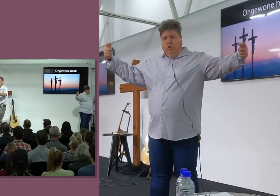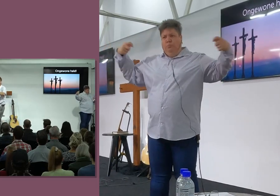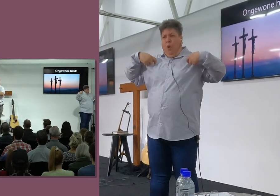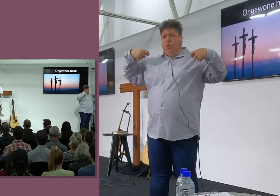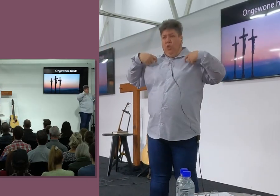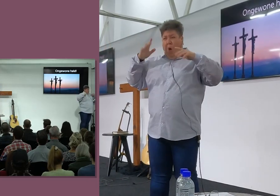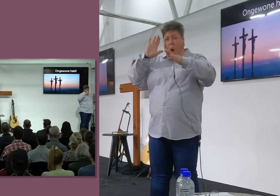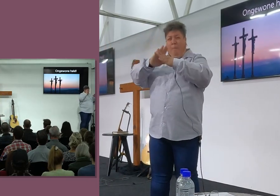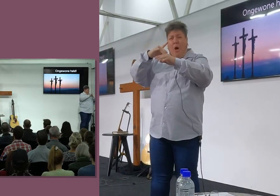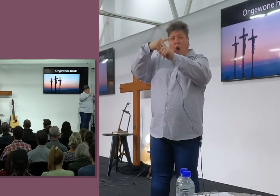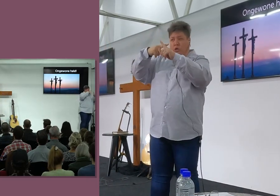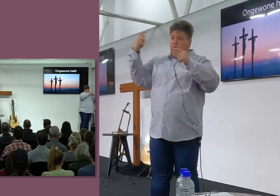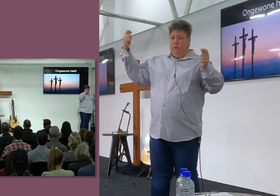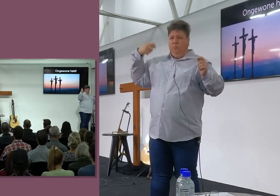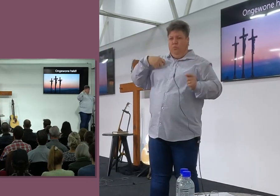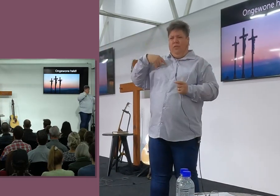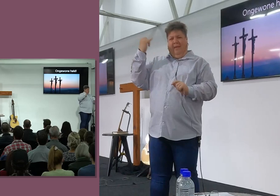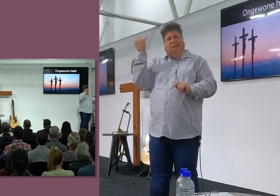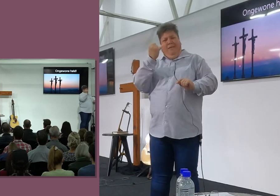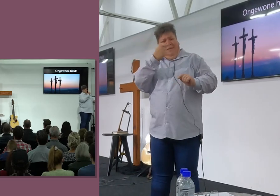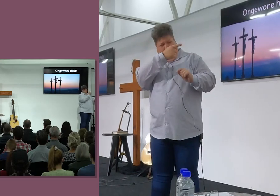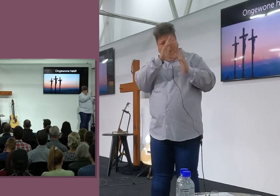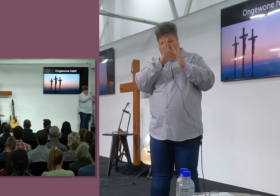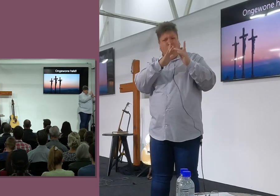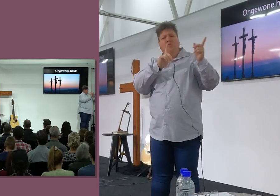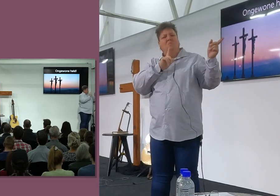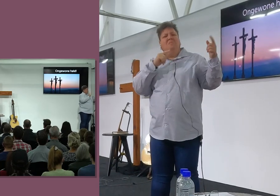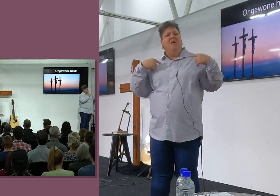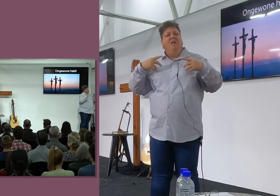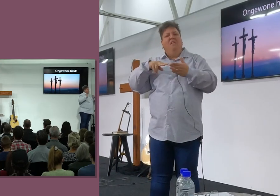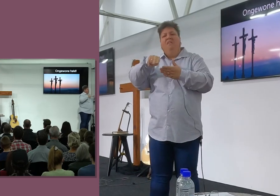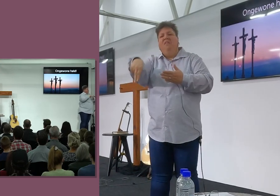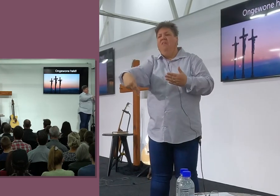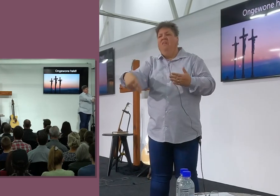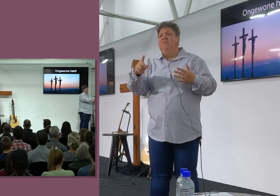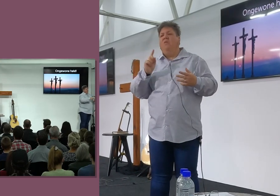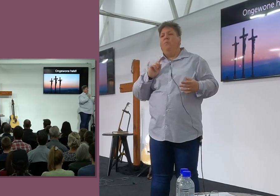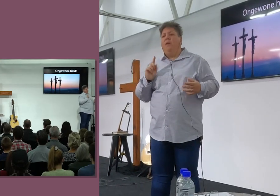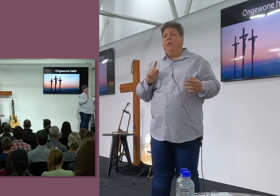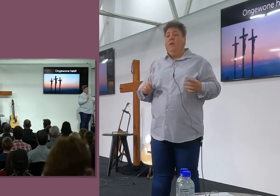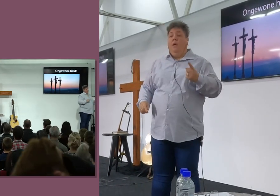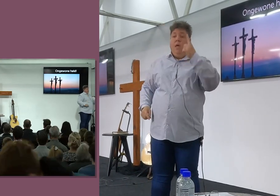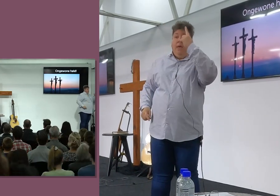samen met die soldaten, Hulle spot samen met die soldaten, Maar, Een van die twee rovers haar het verander,